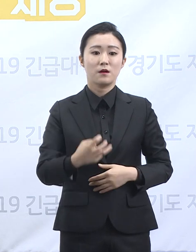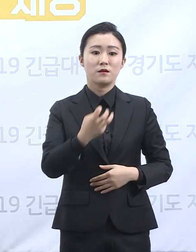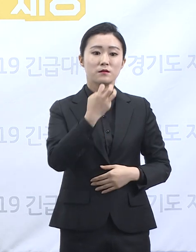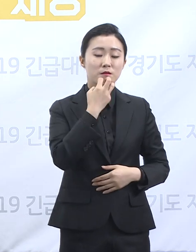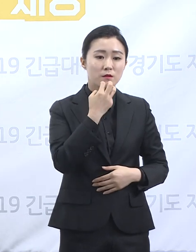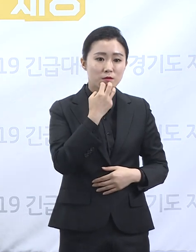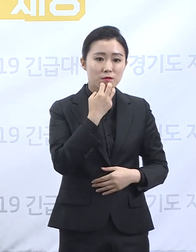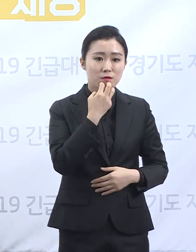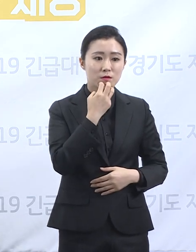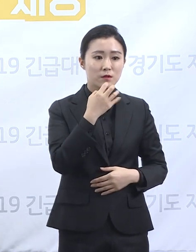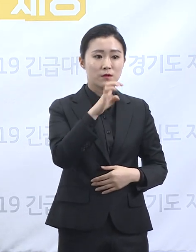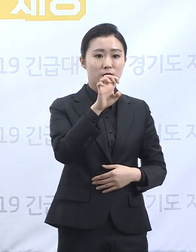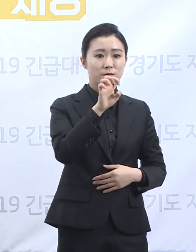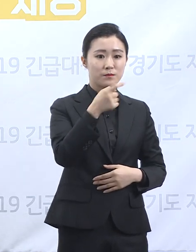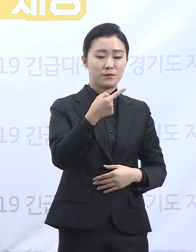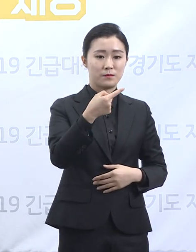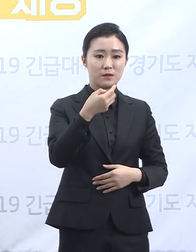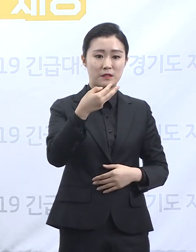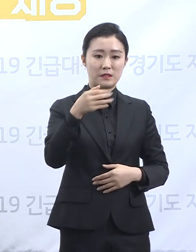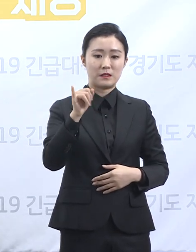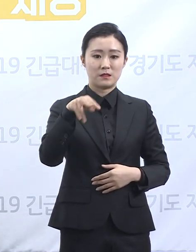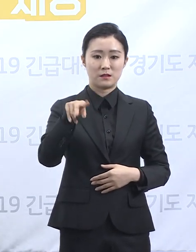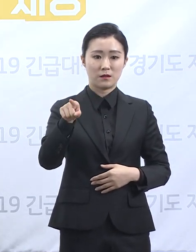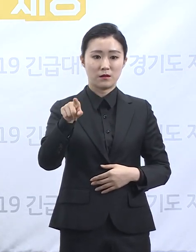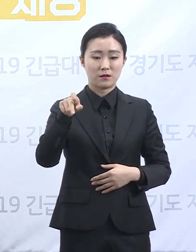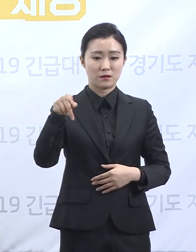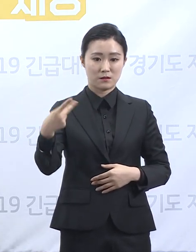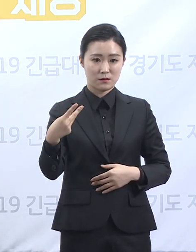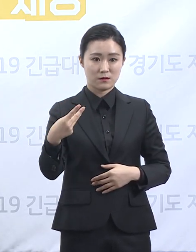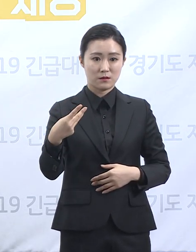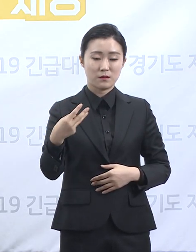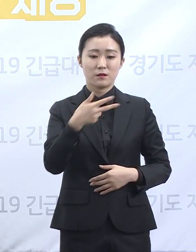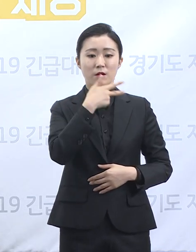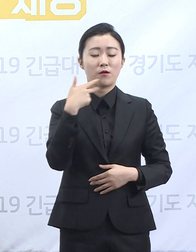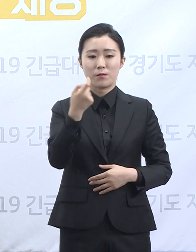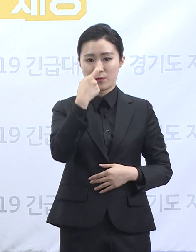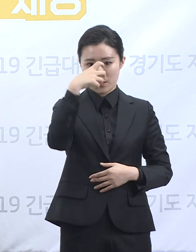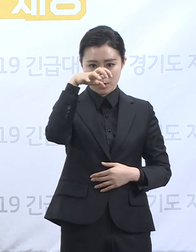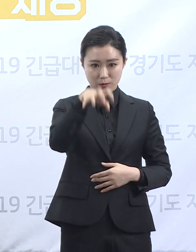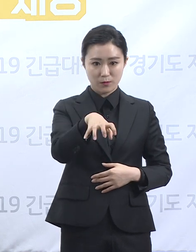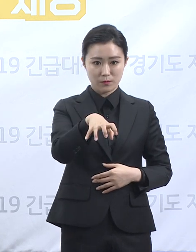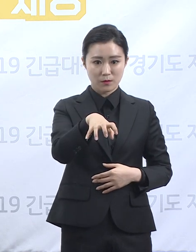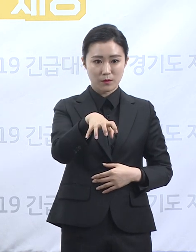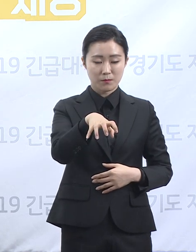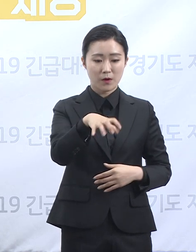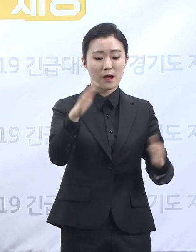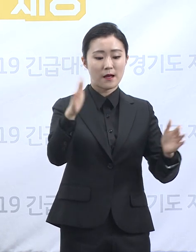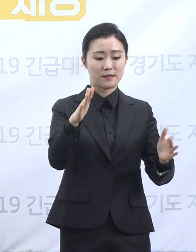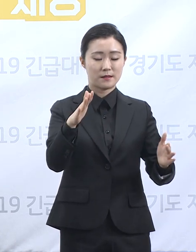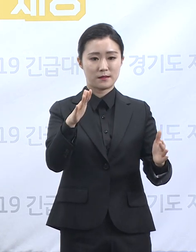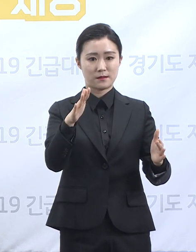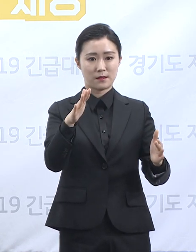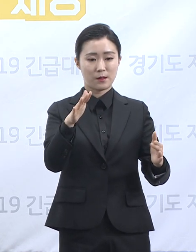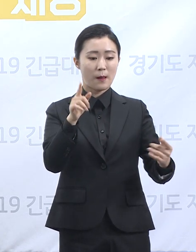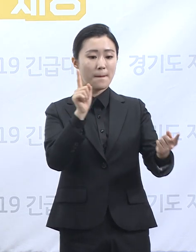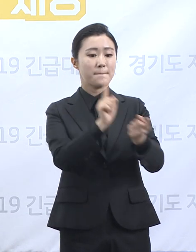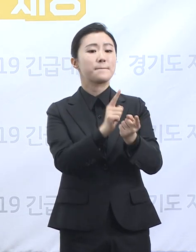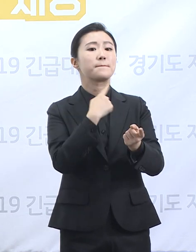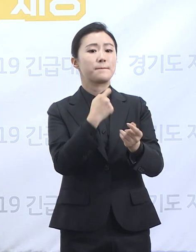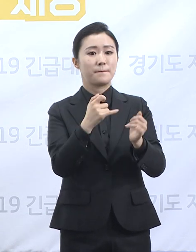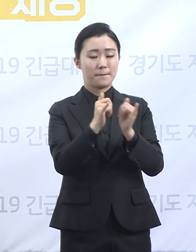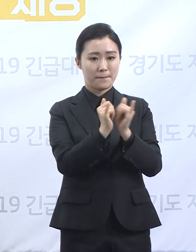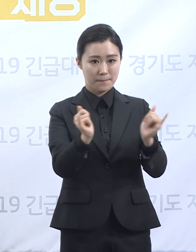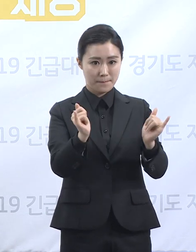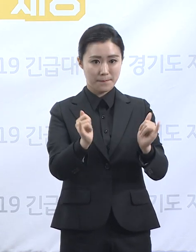2명이 신규 확진 되었으며 이들은 기이 확진 되었던 해당 학원의 수강생 접촉자들로 이 기이 확진자는